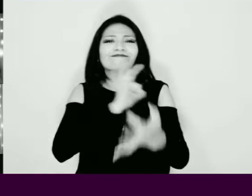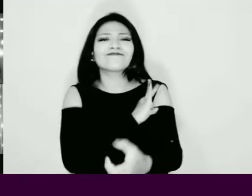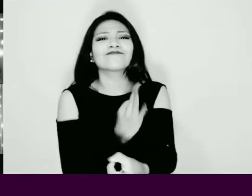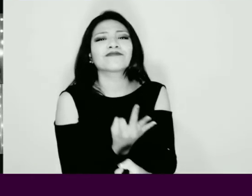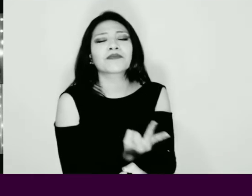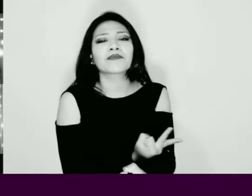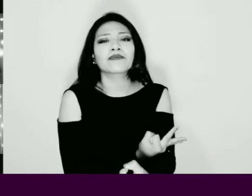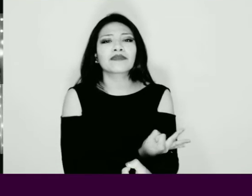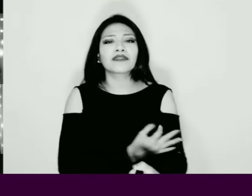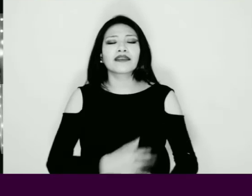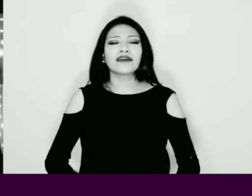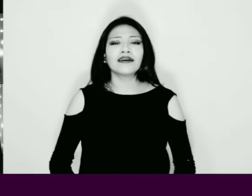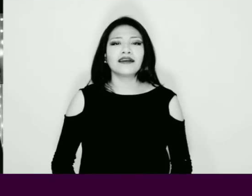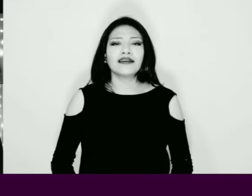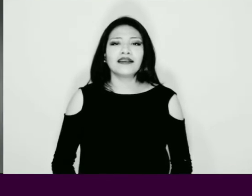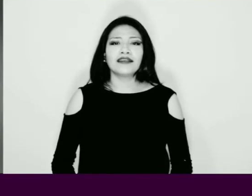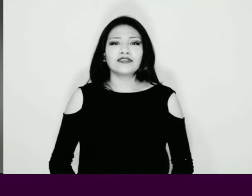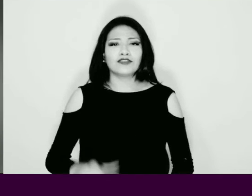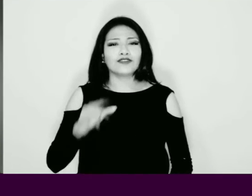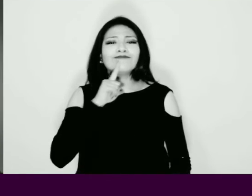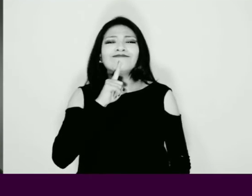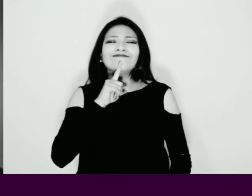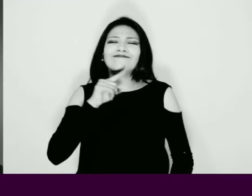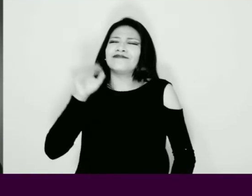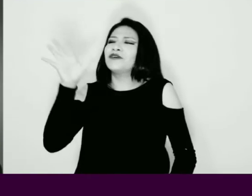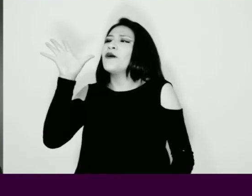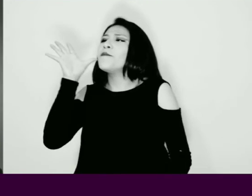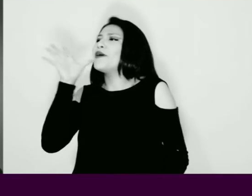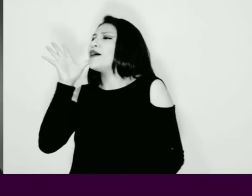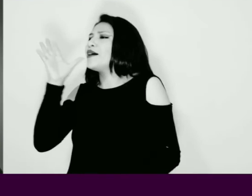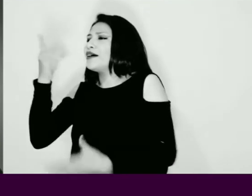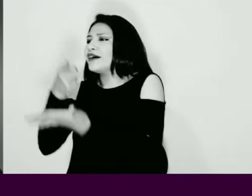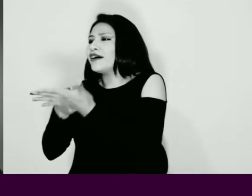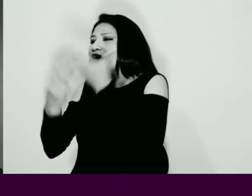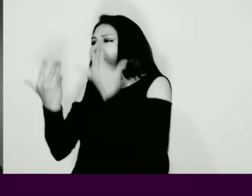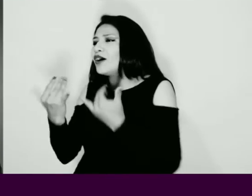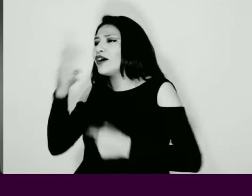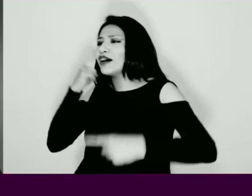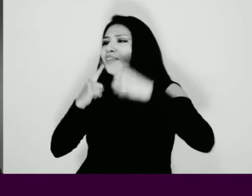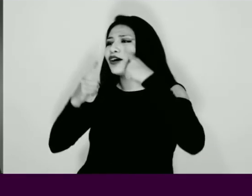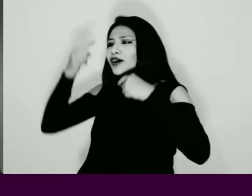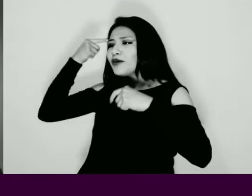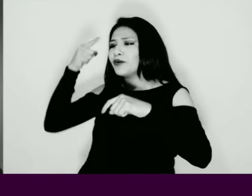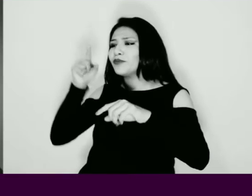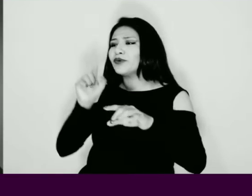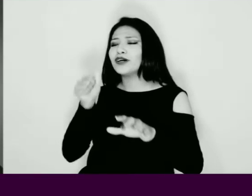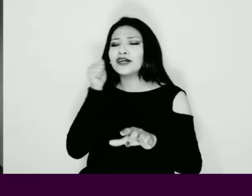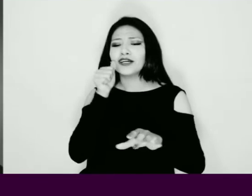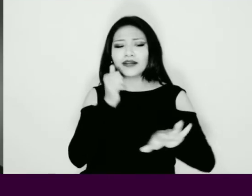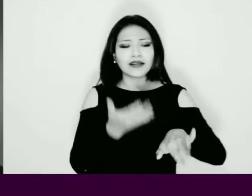Soy la madre que ahora llora por sus muertas